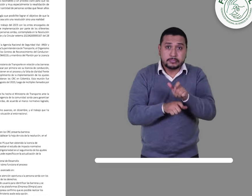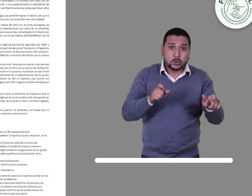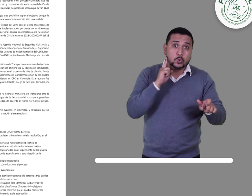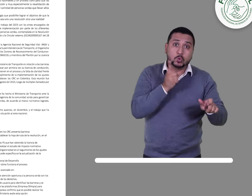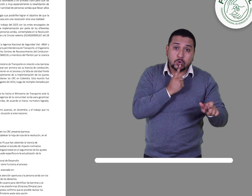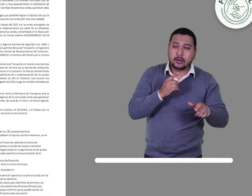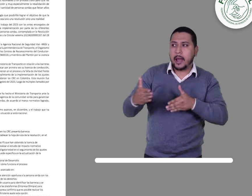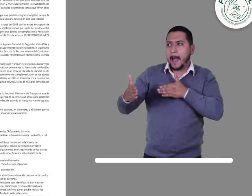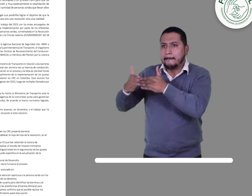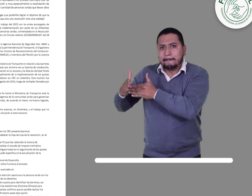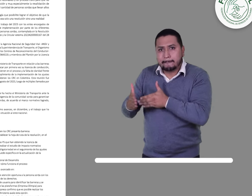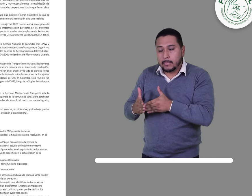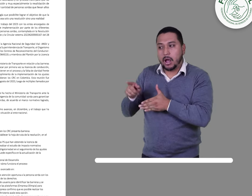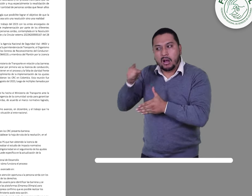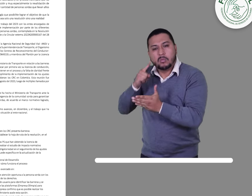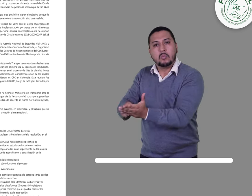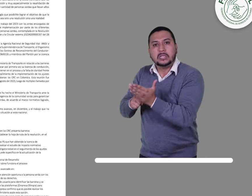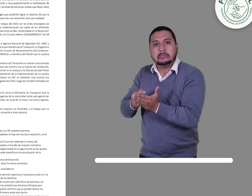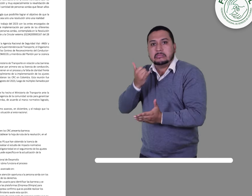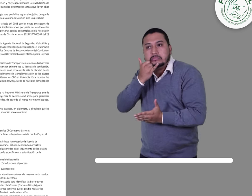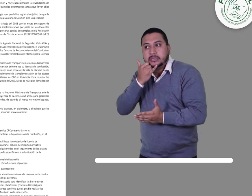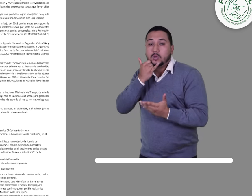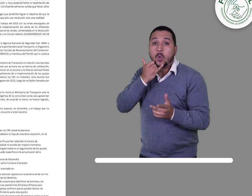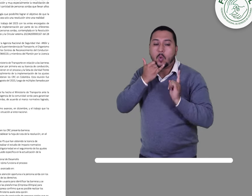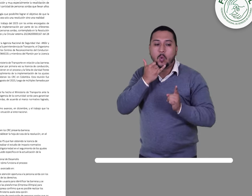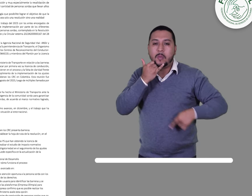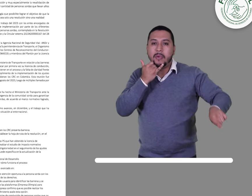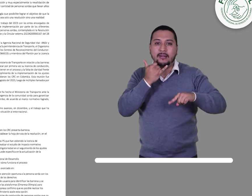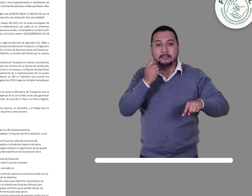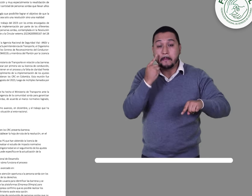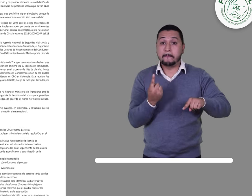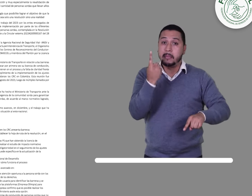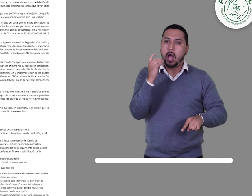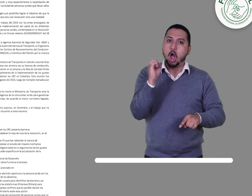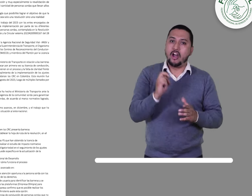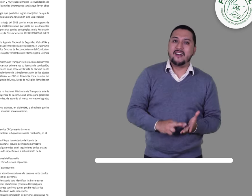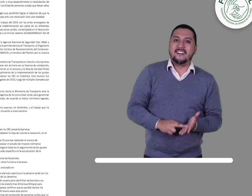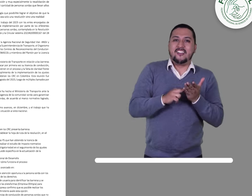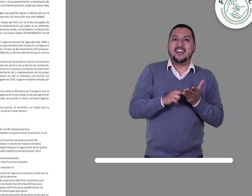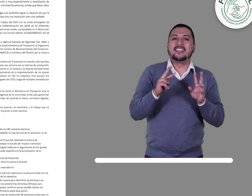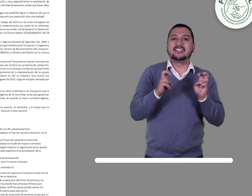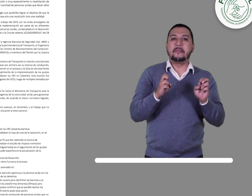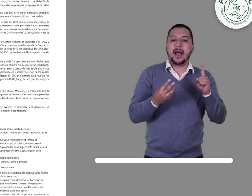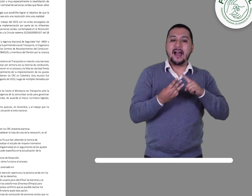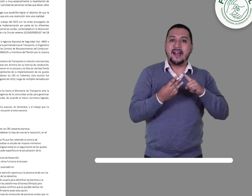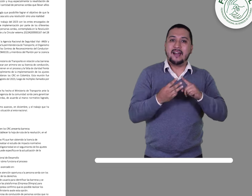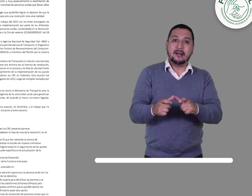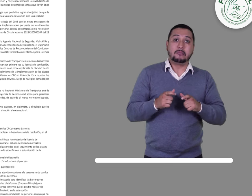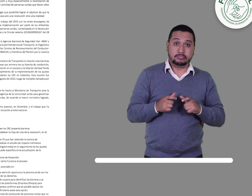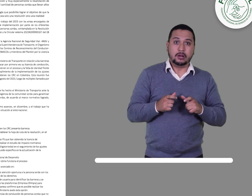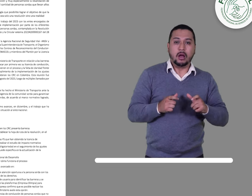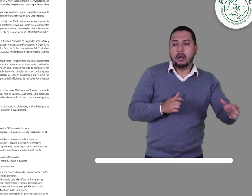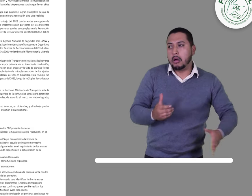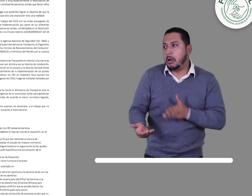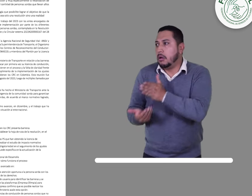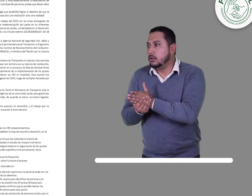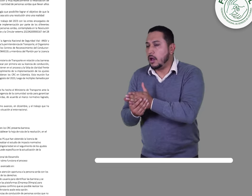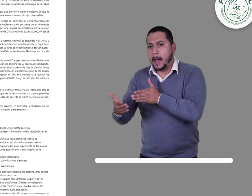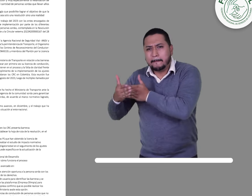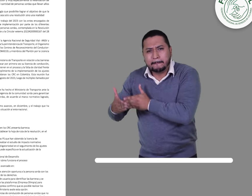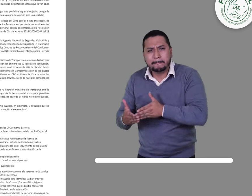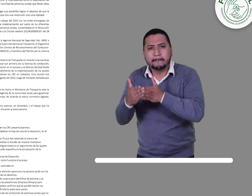relación a las barreras que presentan las personas sordas al querer renovar o sacar por primera vez su licencia de conducción